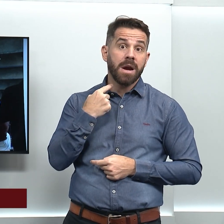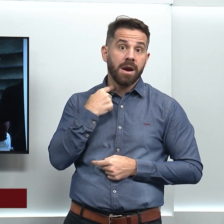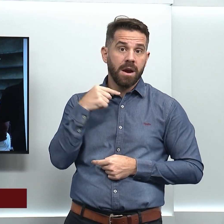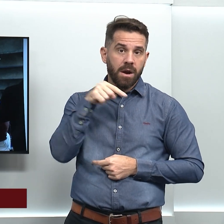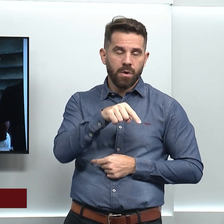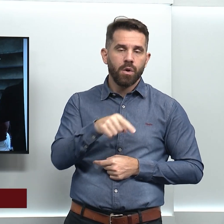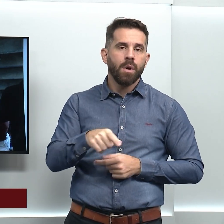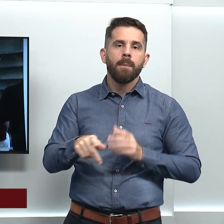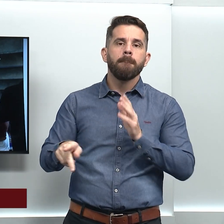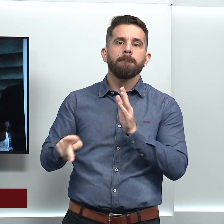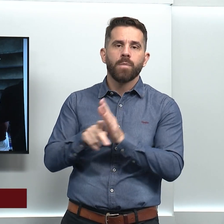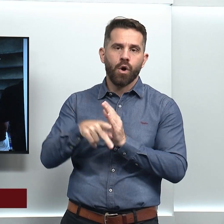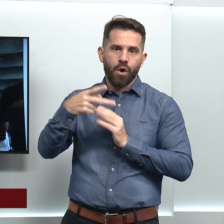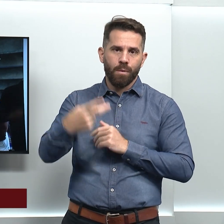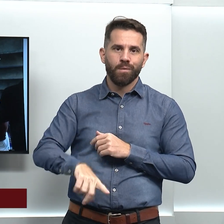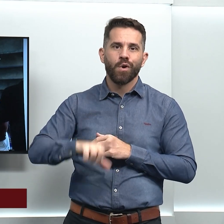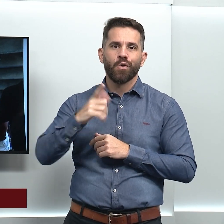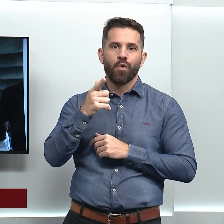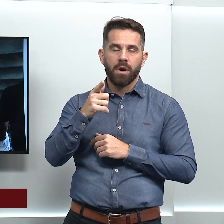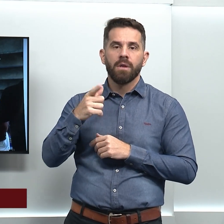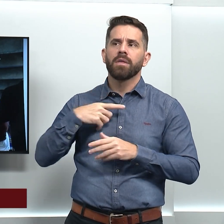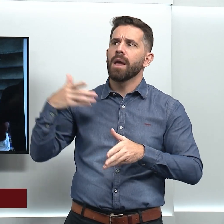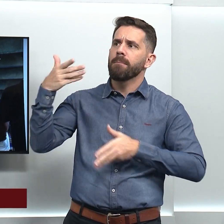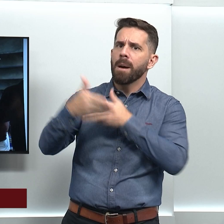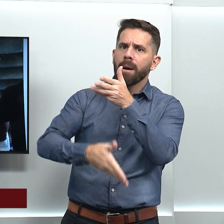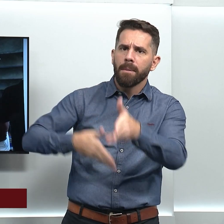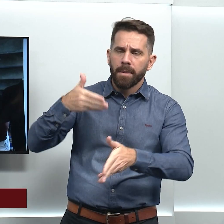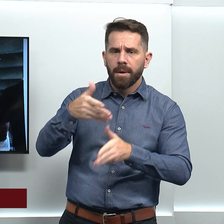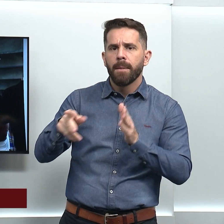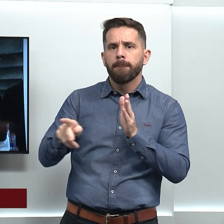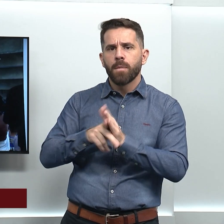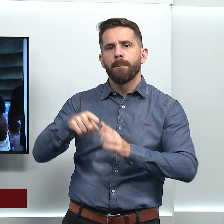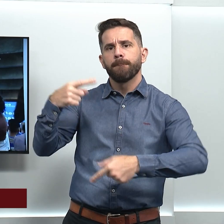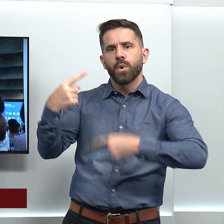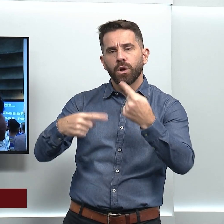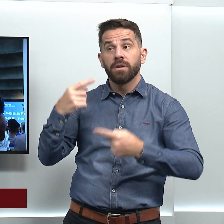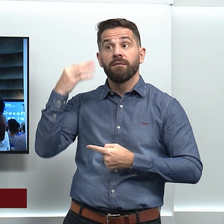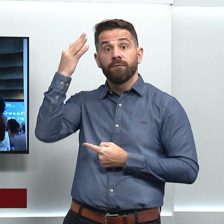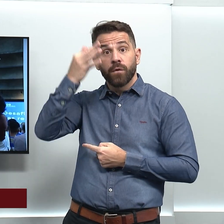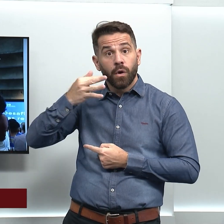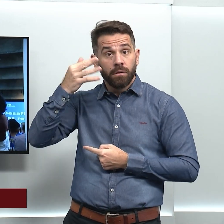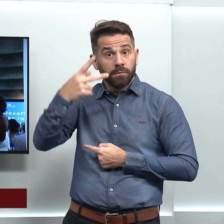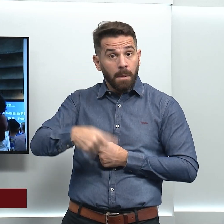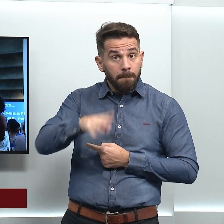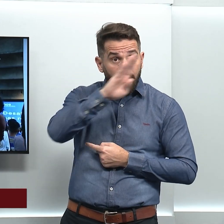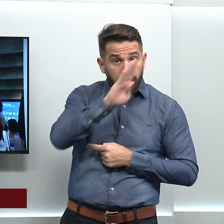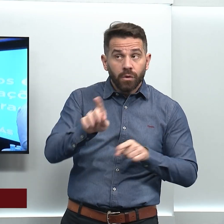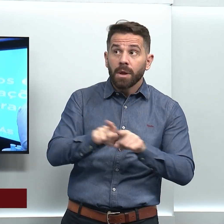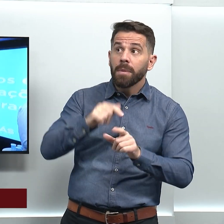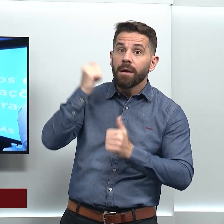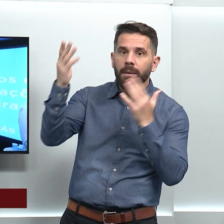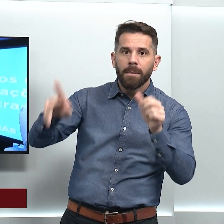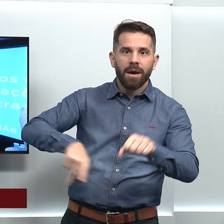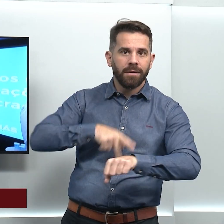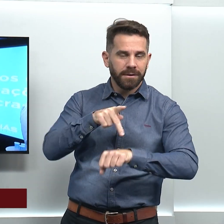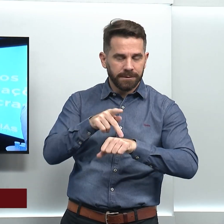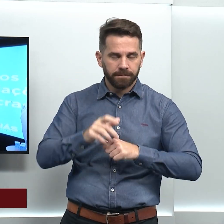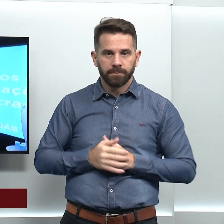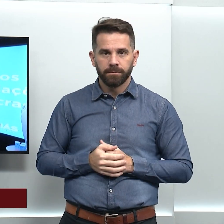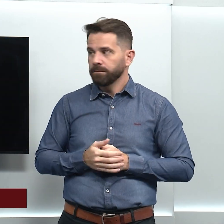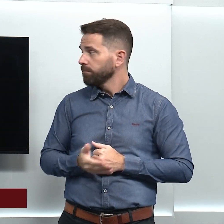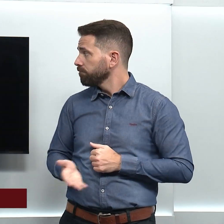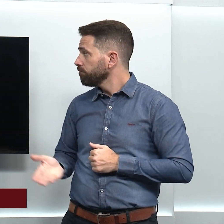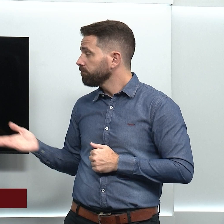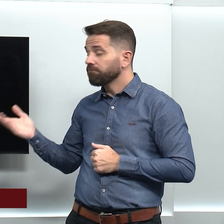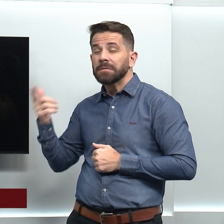evento contará com a presença de autoridades políticas e filósofos brasileiros e internacionais. O evento tem uma